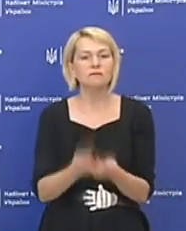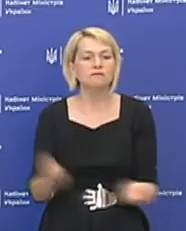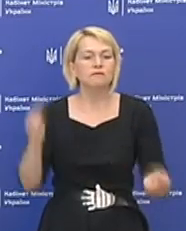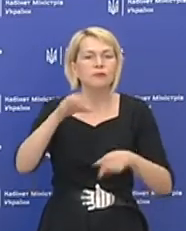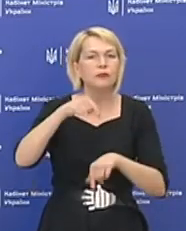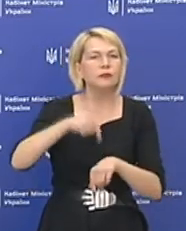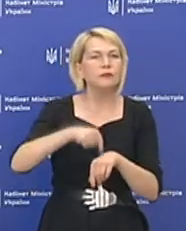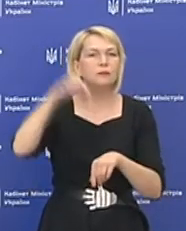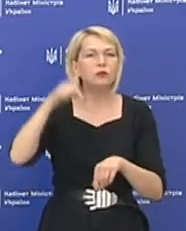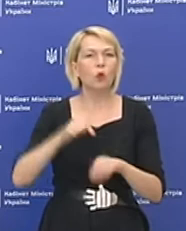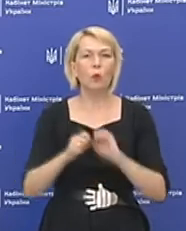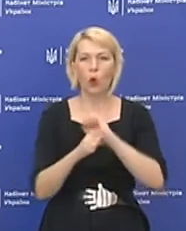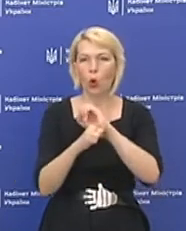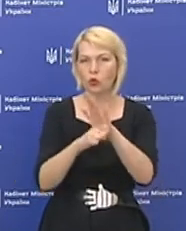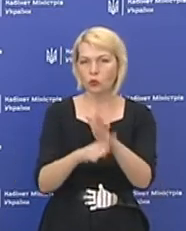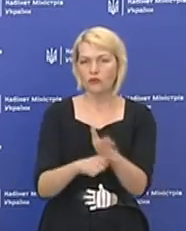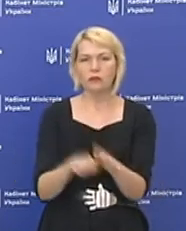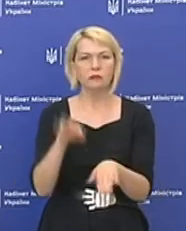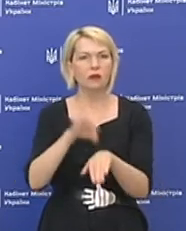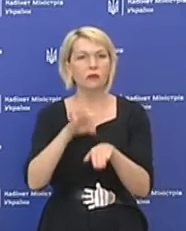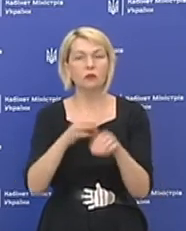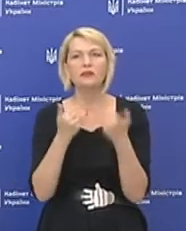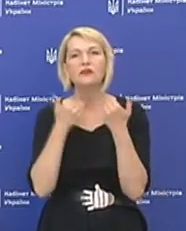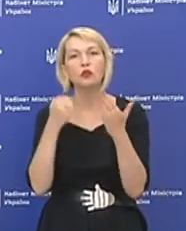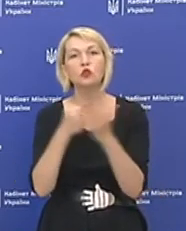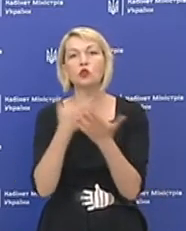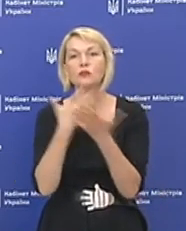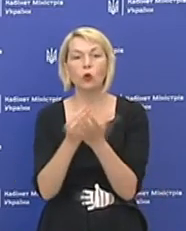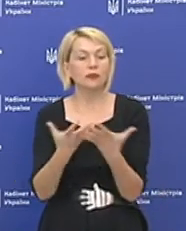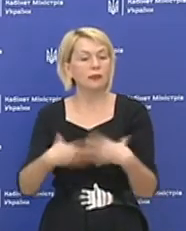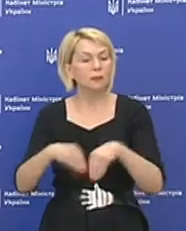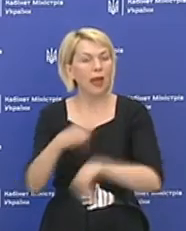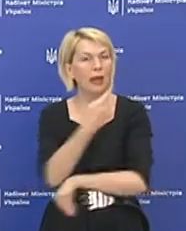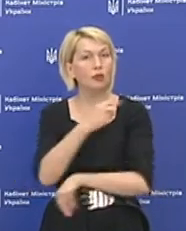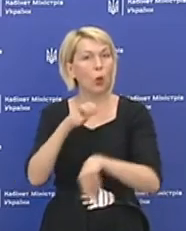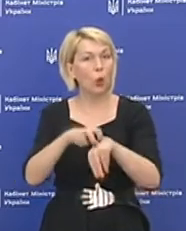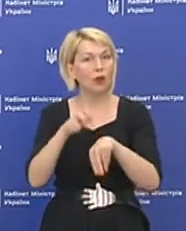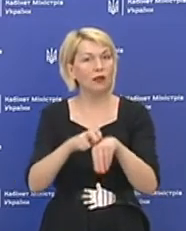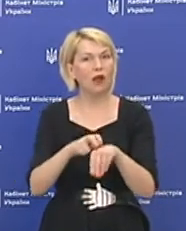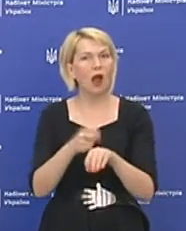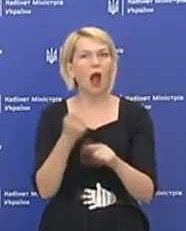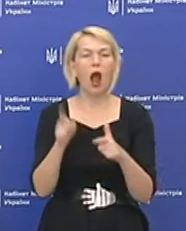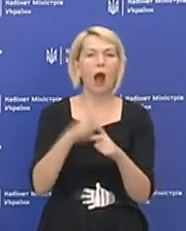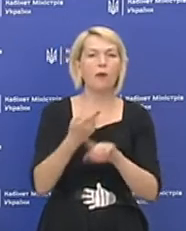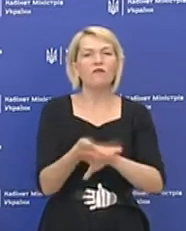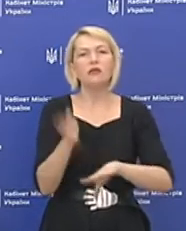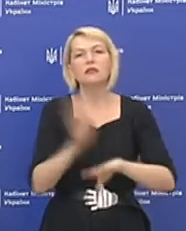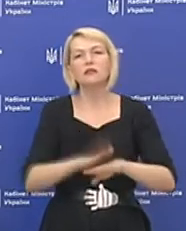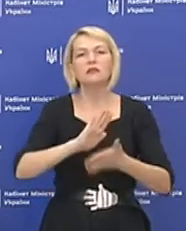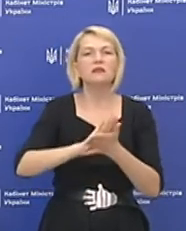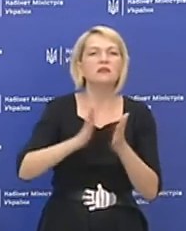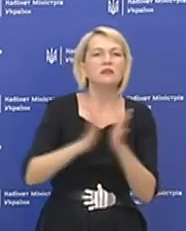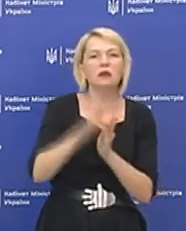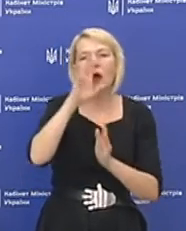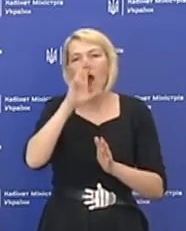коронавірусної хвороби, ви звертаєтесь або до свого сімейного лікаря, або у вас є важкий стан, в такому випадку, на